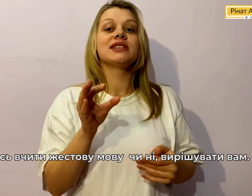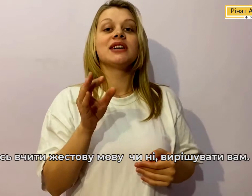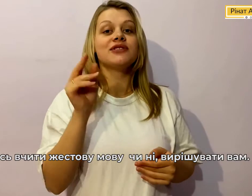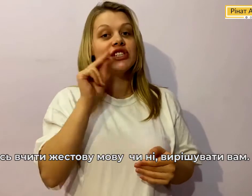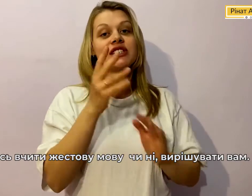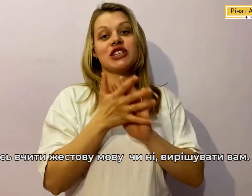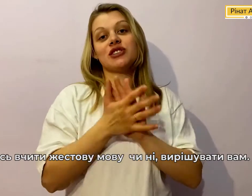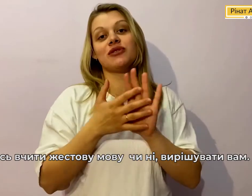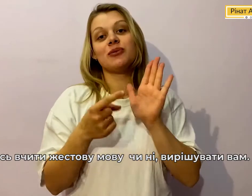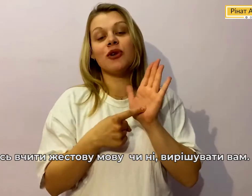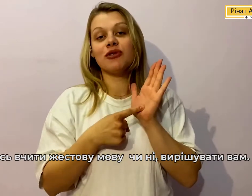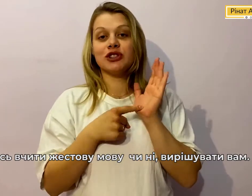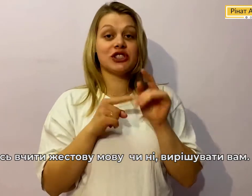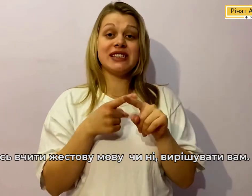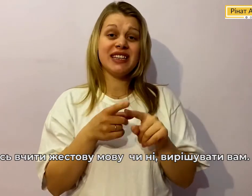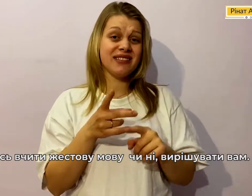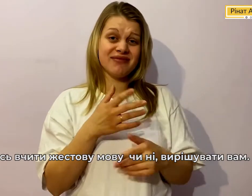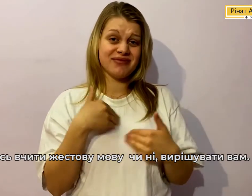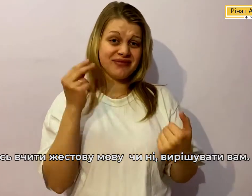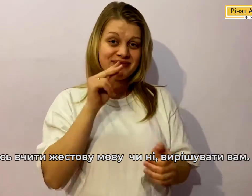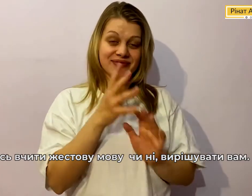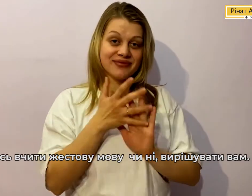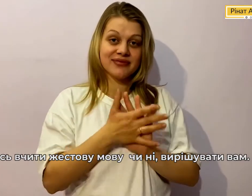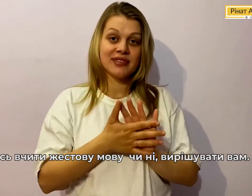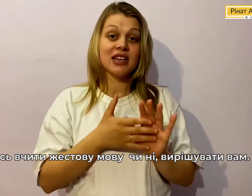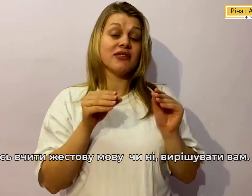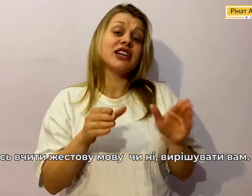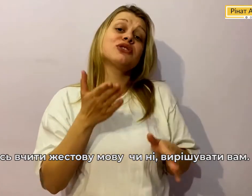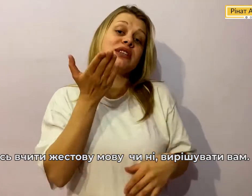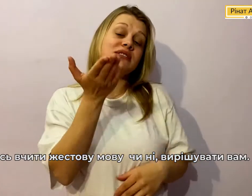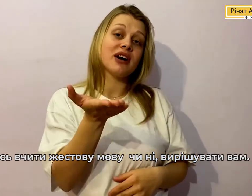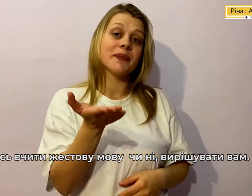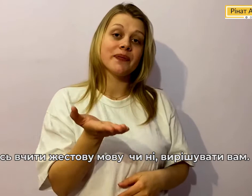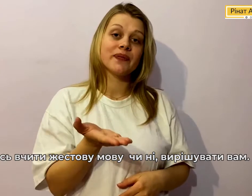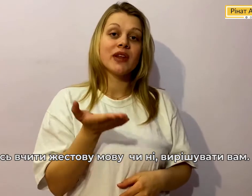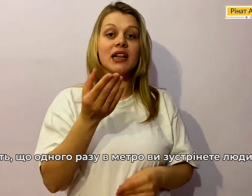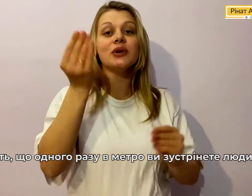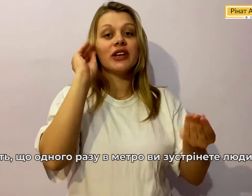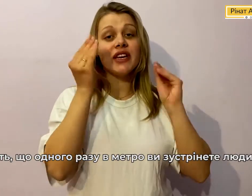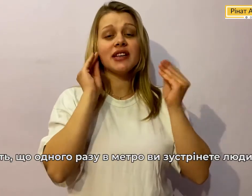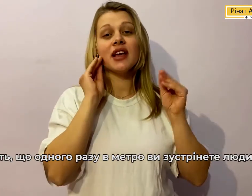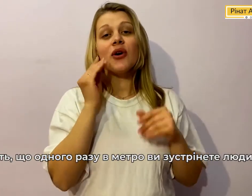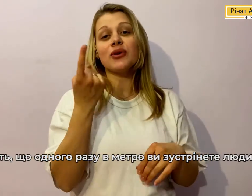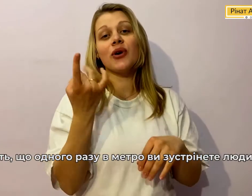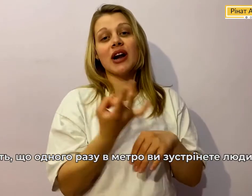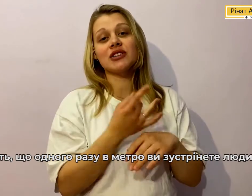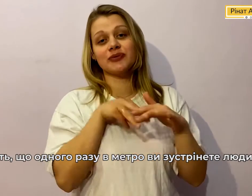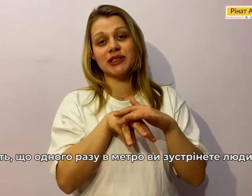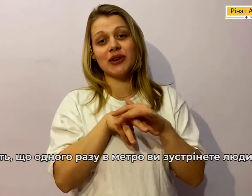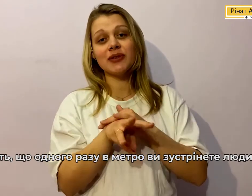Вчити жестову мову Чи ні Вирішувати вам Але уявіть Одного разу В метро